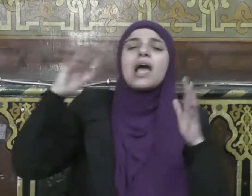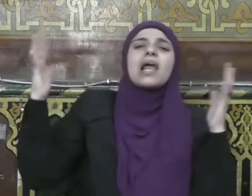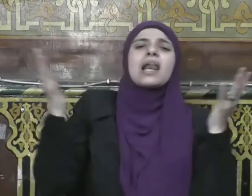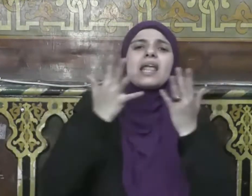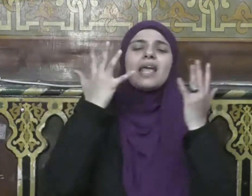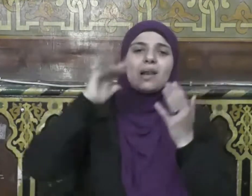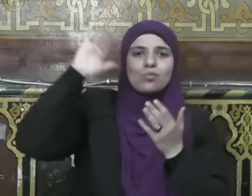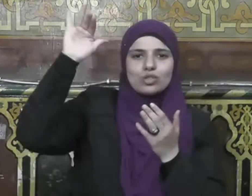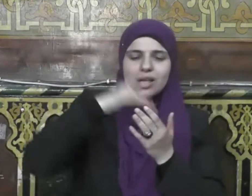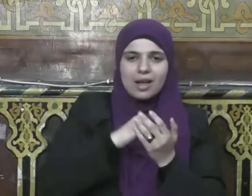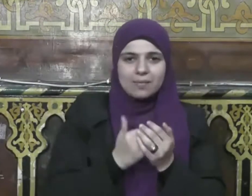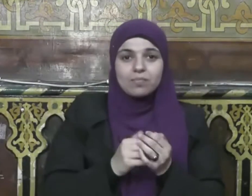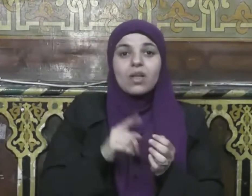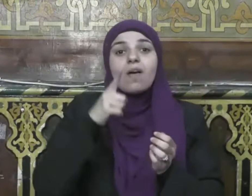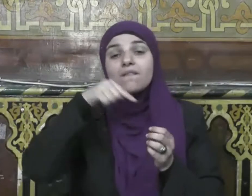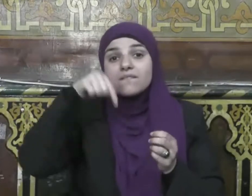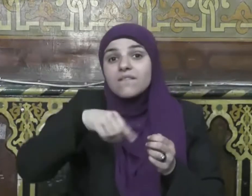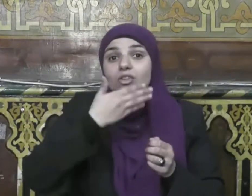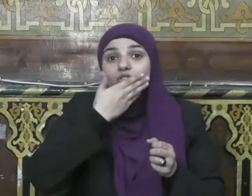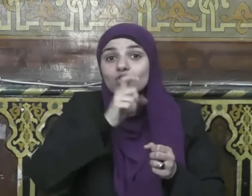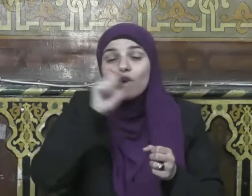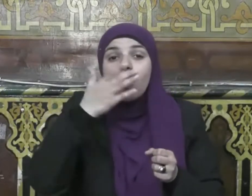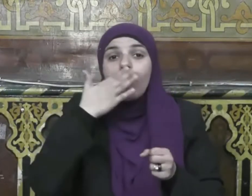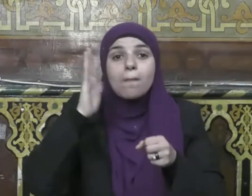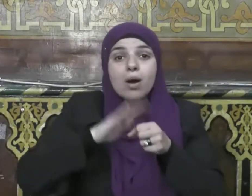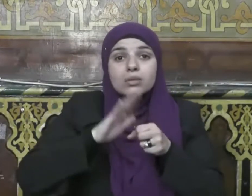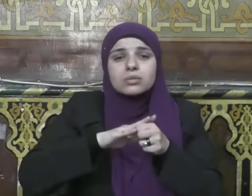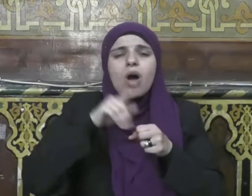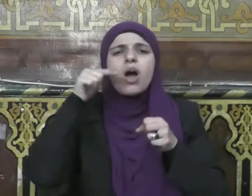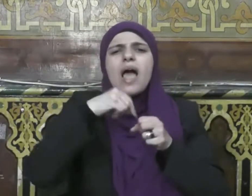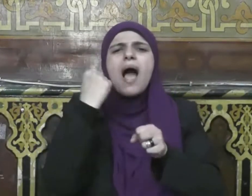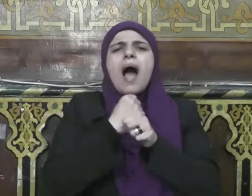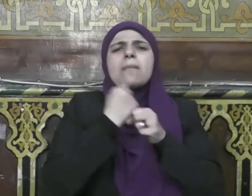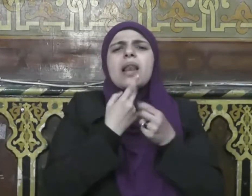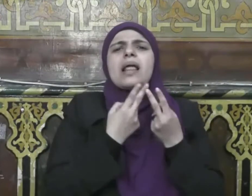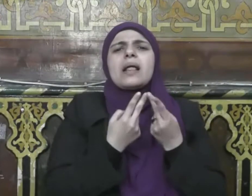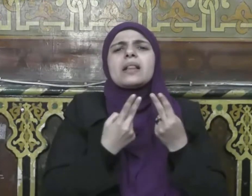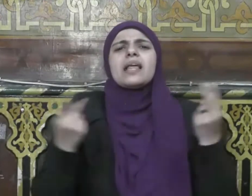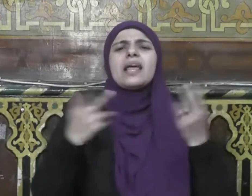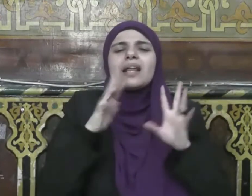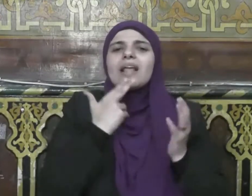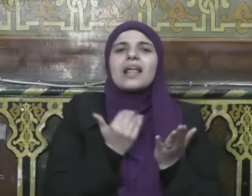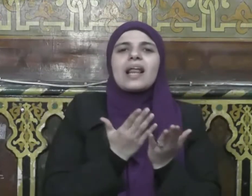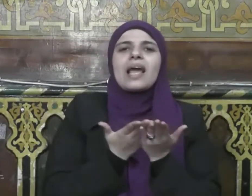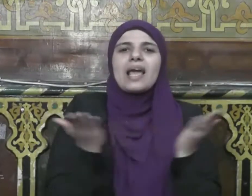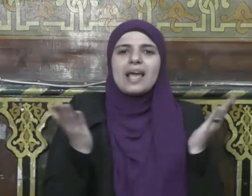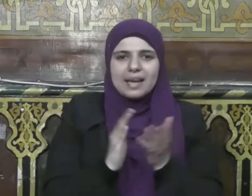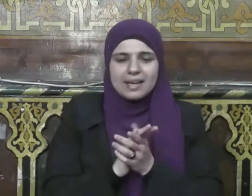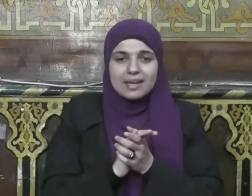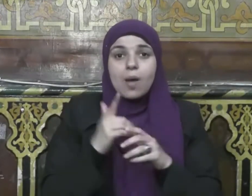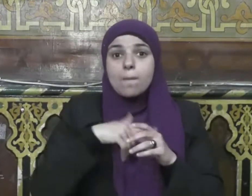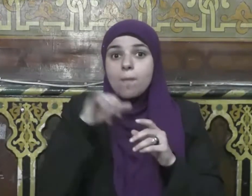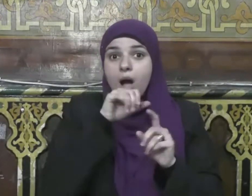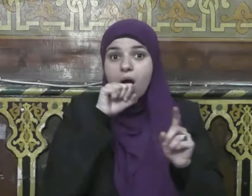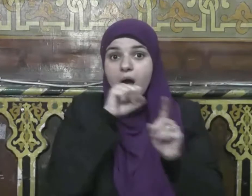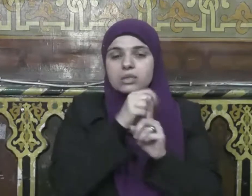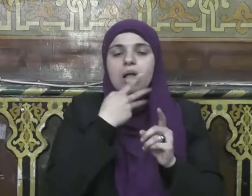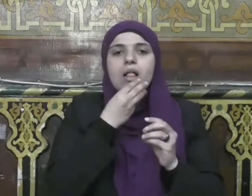للبر وبخاصة إطعام الطعام الذي هو من سمات هذا الشهر